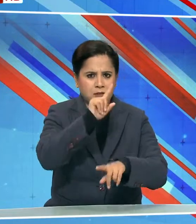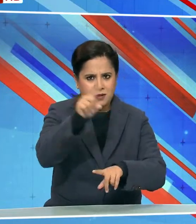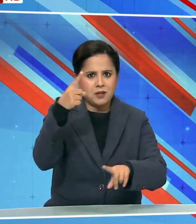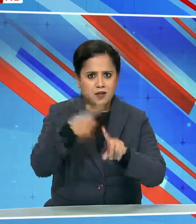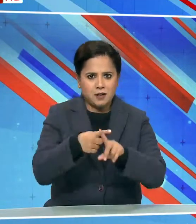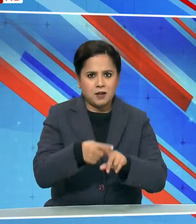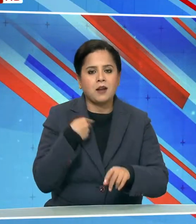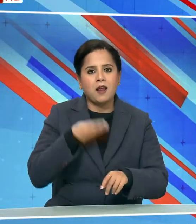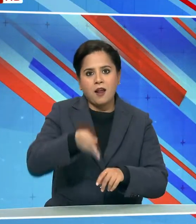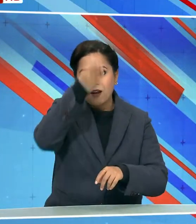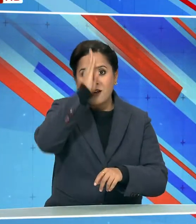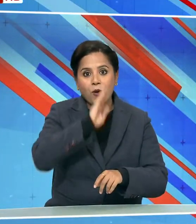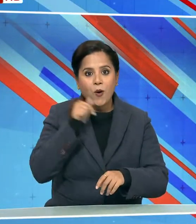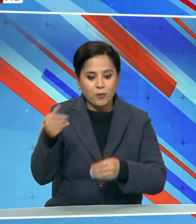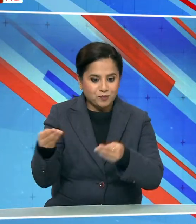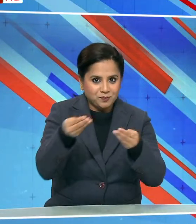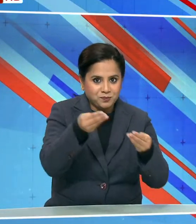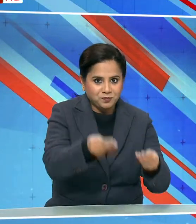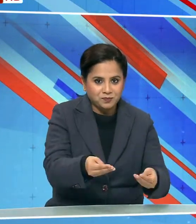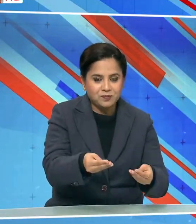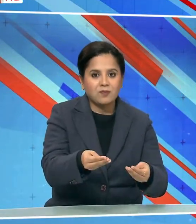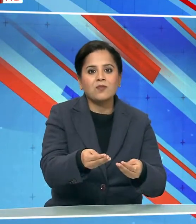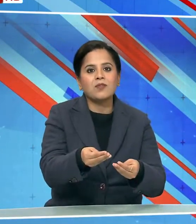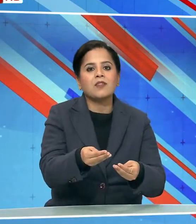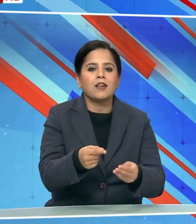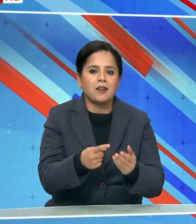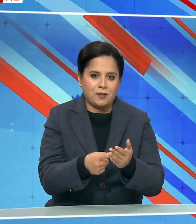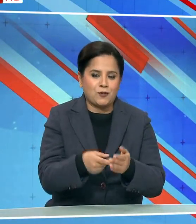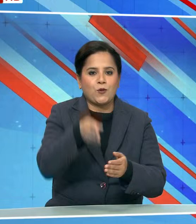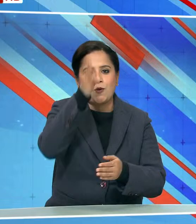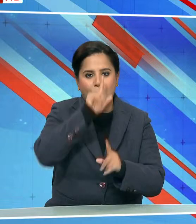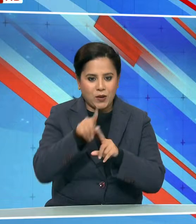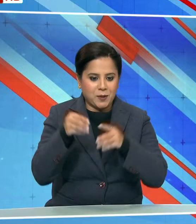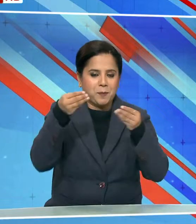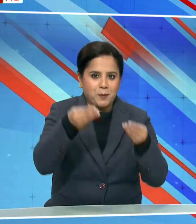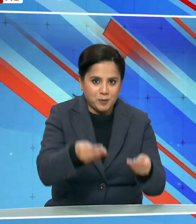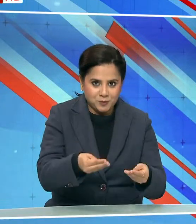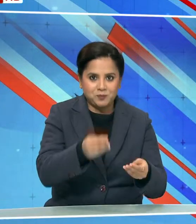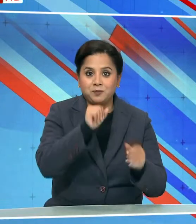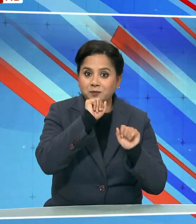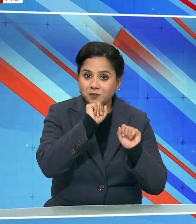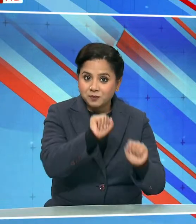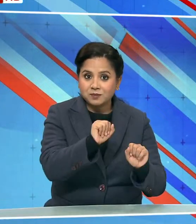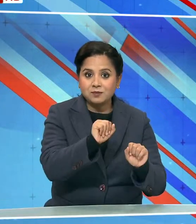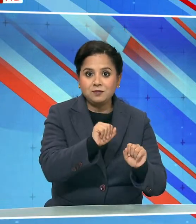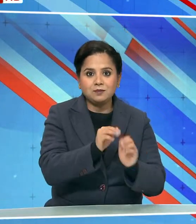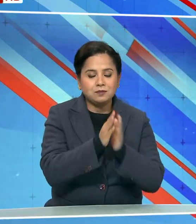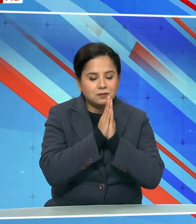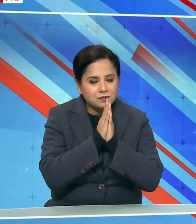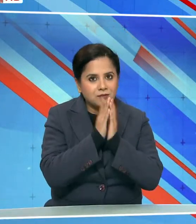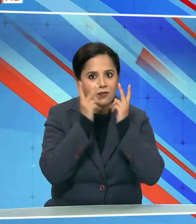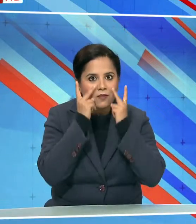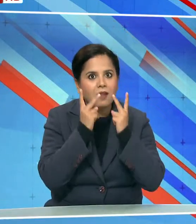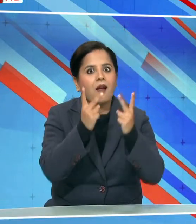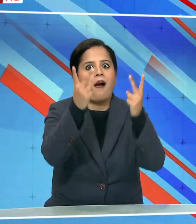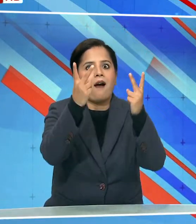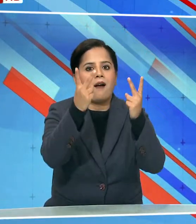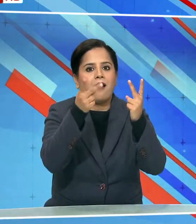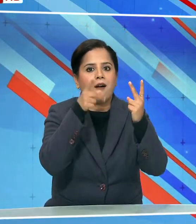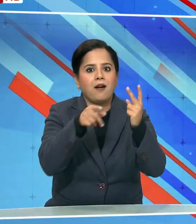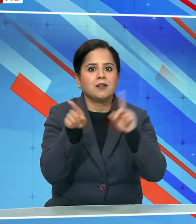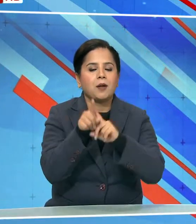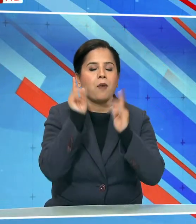भगवान को मंदर में राजमान किये जाएंगे और उनके सब बब दर्शन होगे बब बंदारा चलेगा